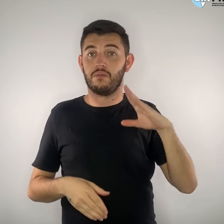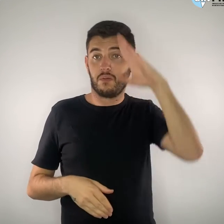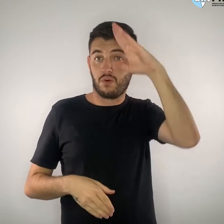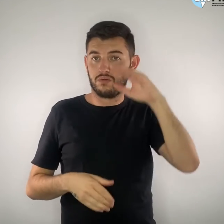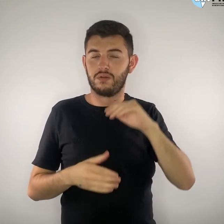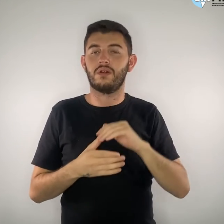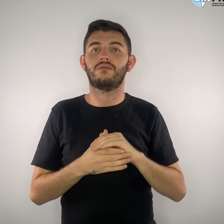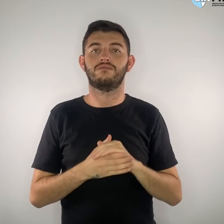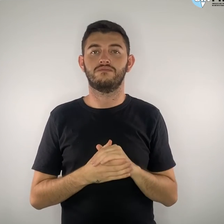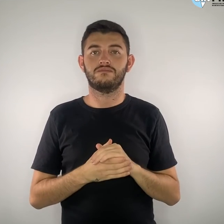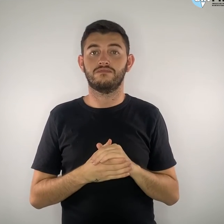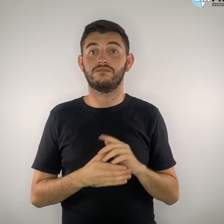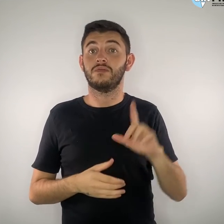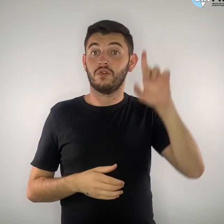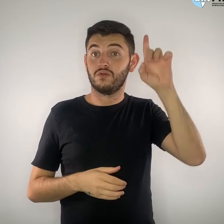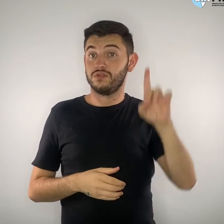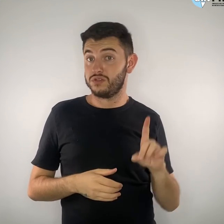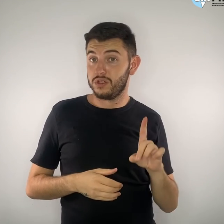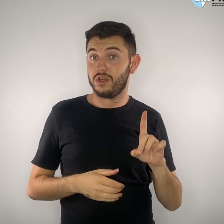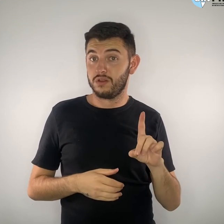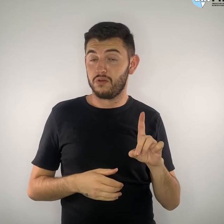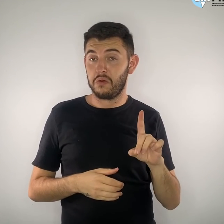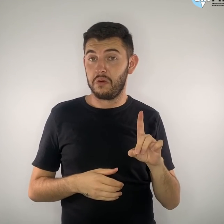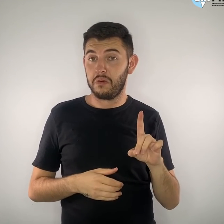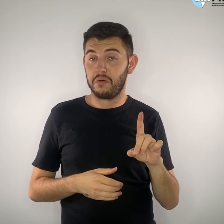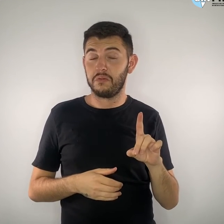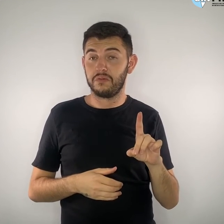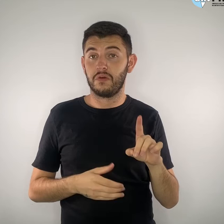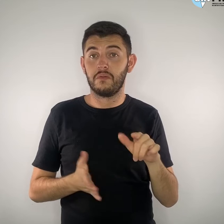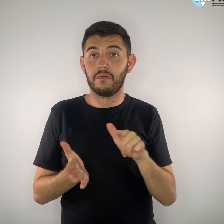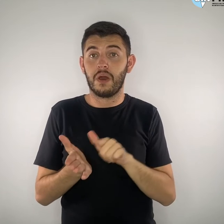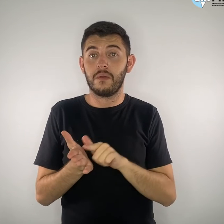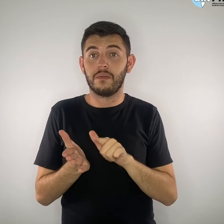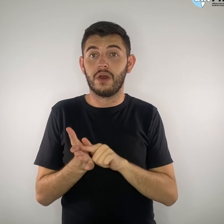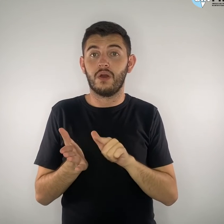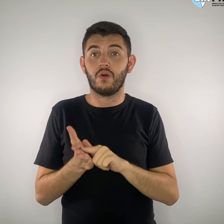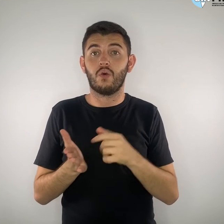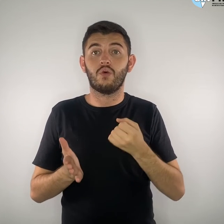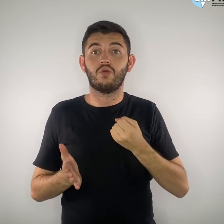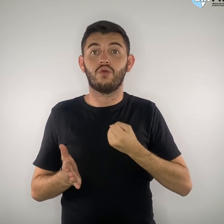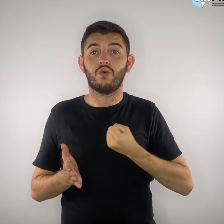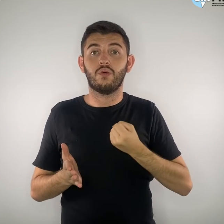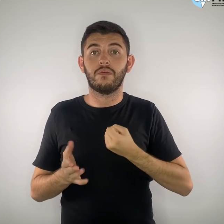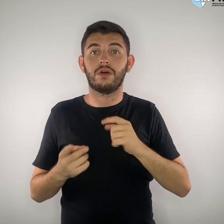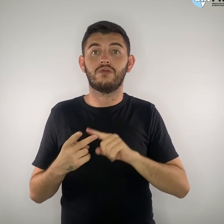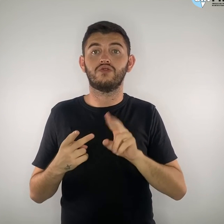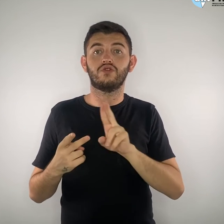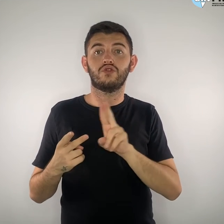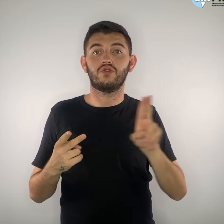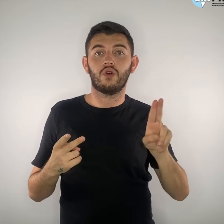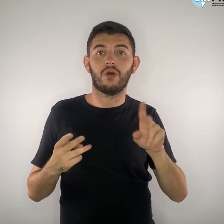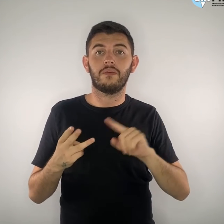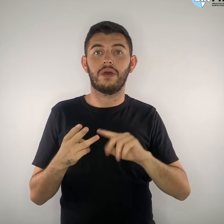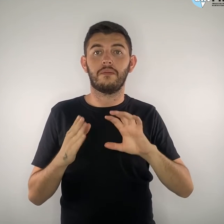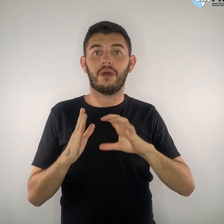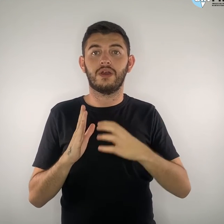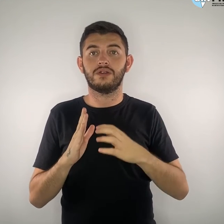o diretor entregou uma lista com nomes, números e partidos de candidatos bolsonaristas